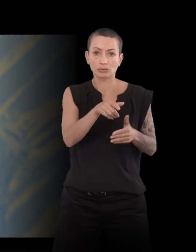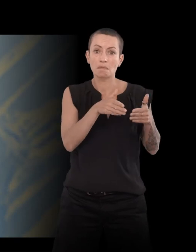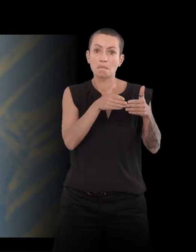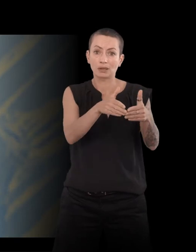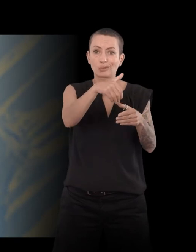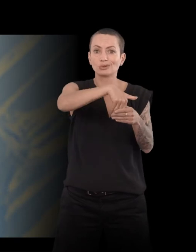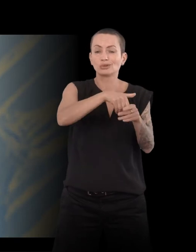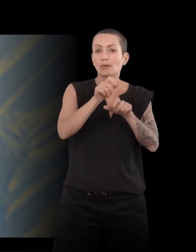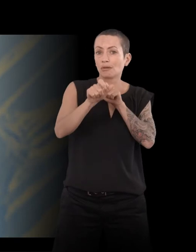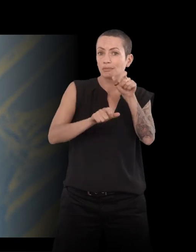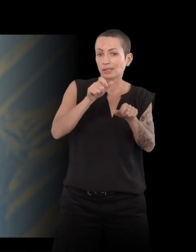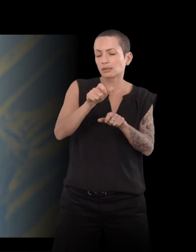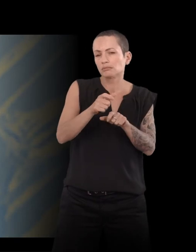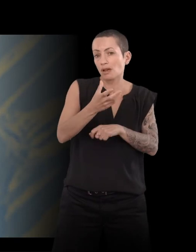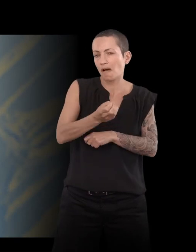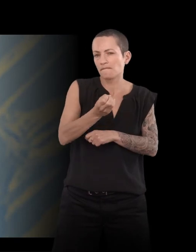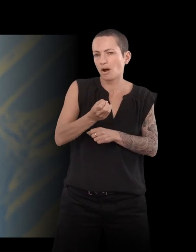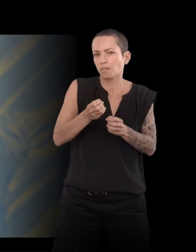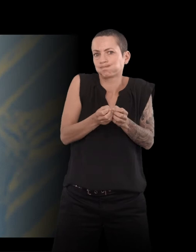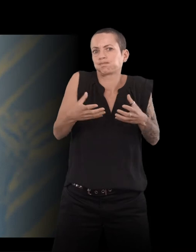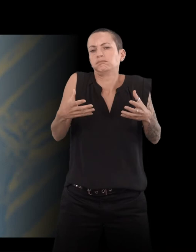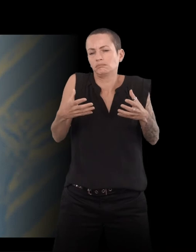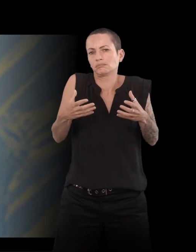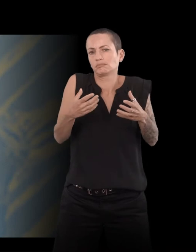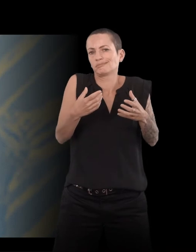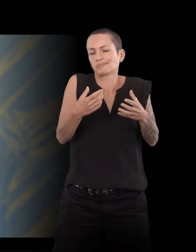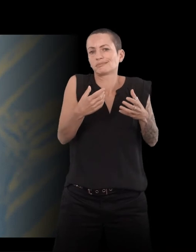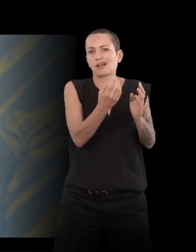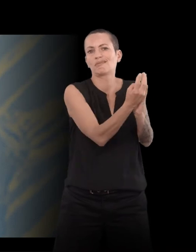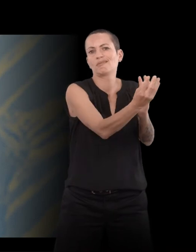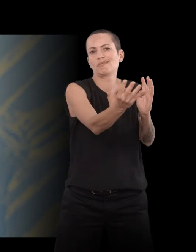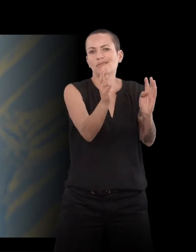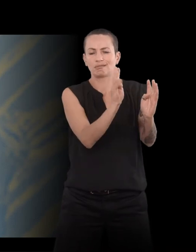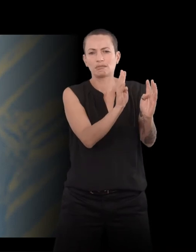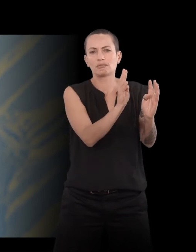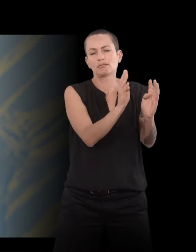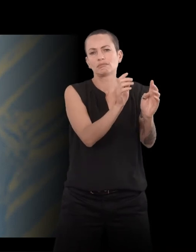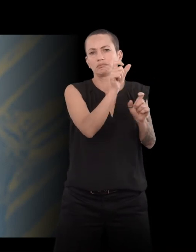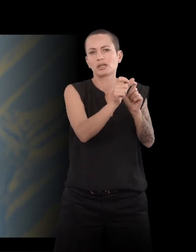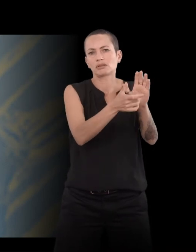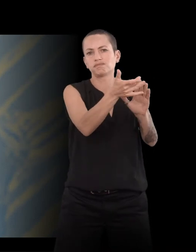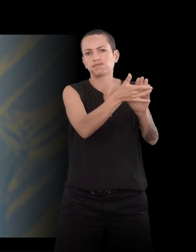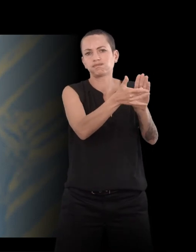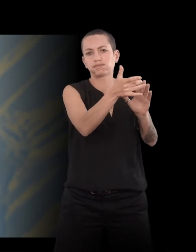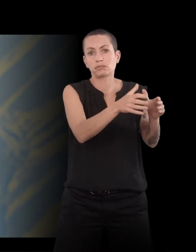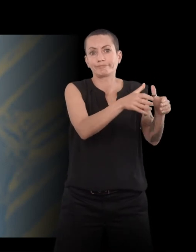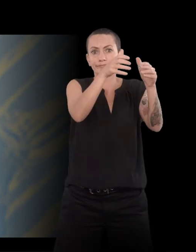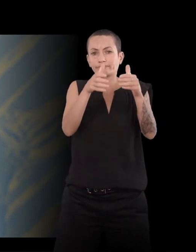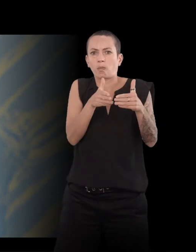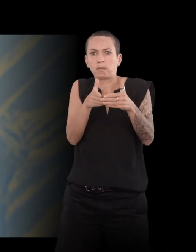enfants qui revenaient des camps de personnes déplacées, qui ont été emmenés clandestinement en Israël. Alors qu'Israël n'était pas